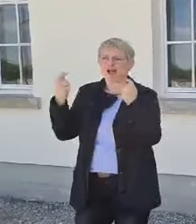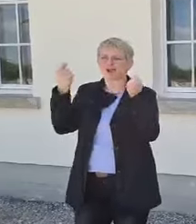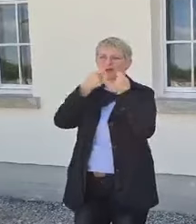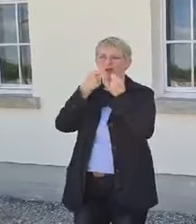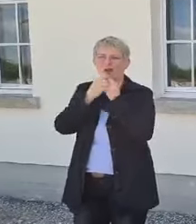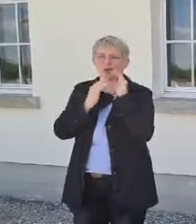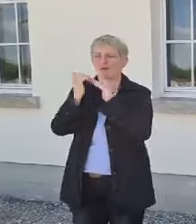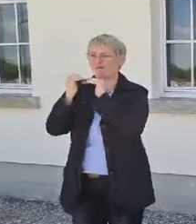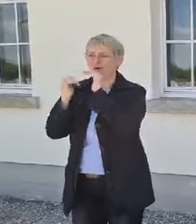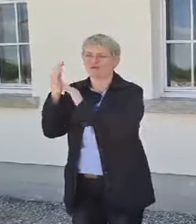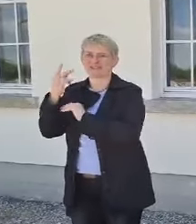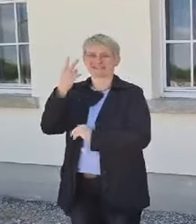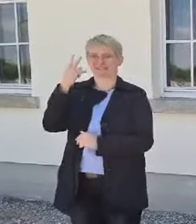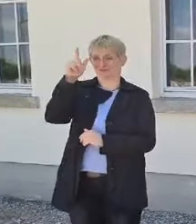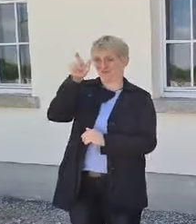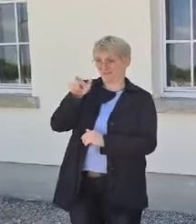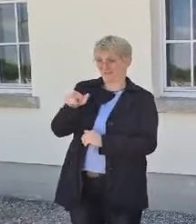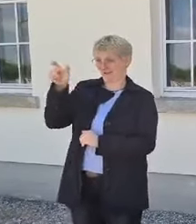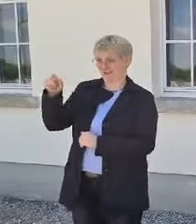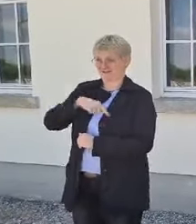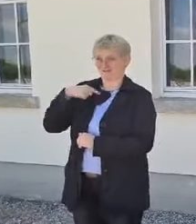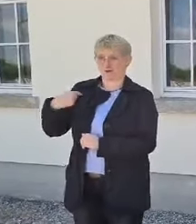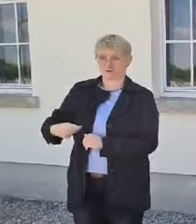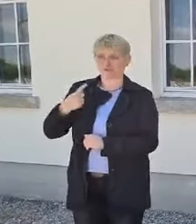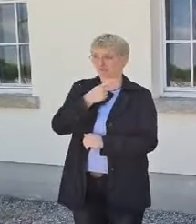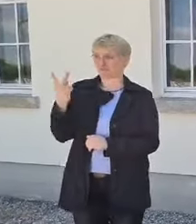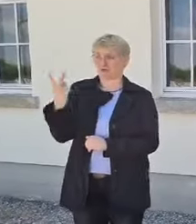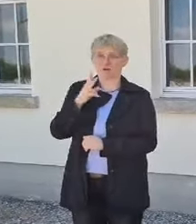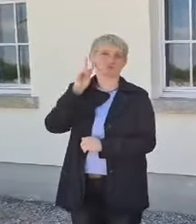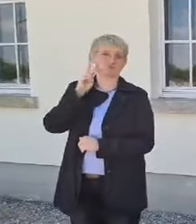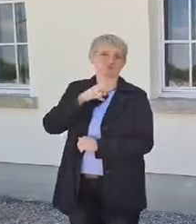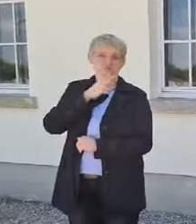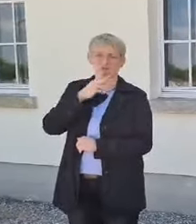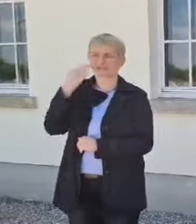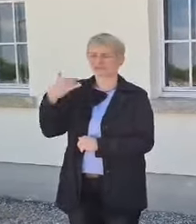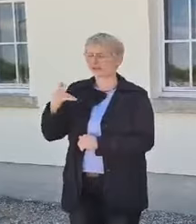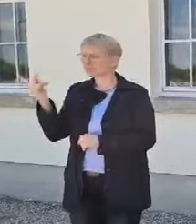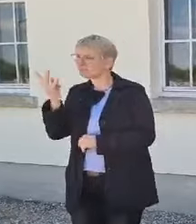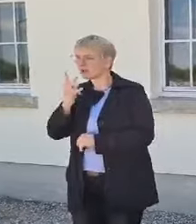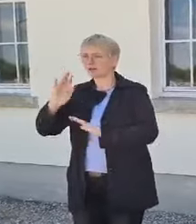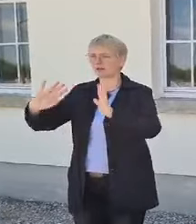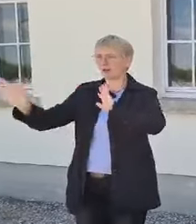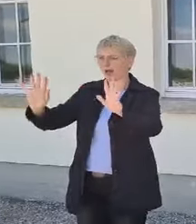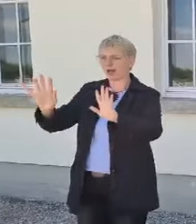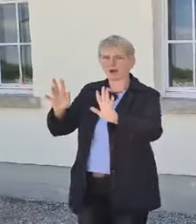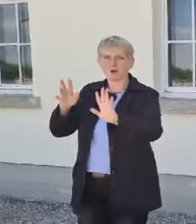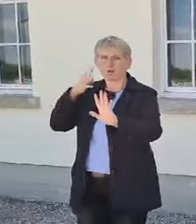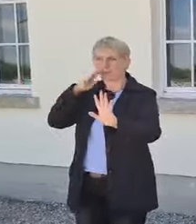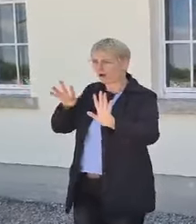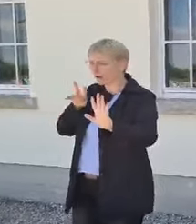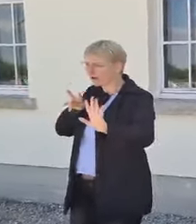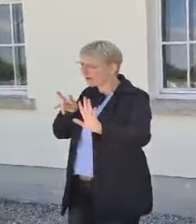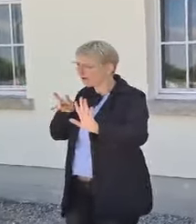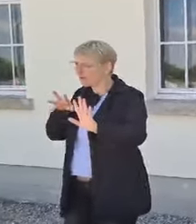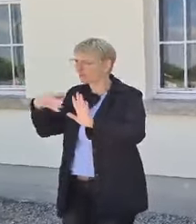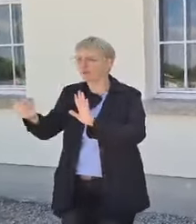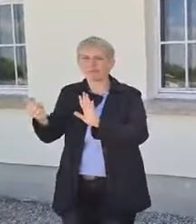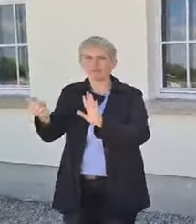Chinesen, die wohl auch gehörlos waren, bei einer Unterhaltung auf der Straße beobachtet, hat sich dann mit eingebracht und